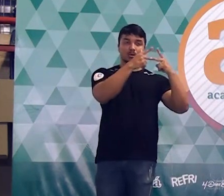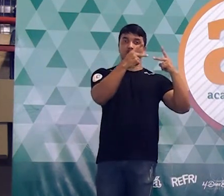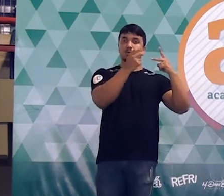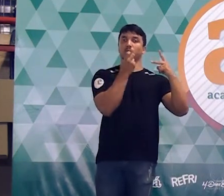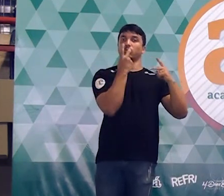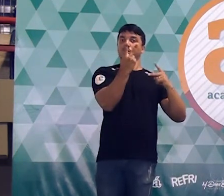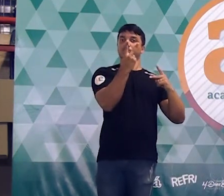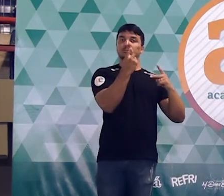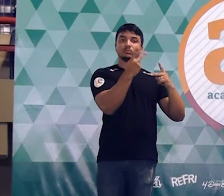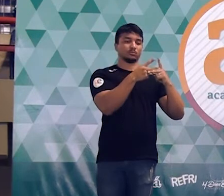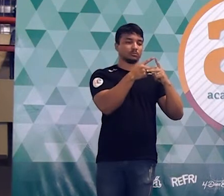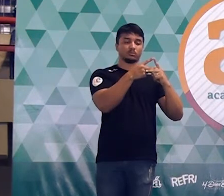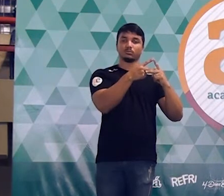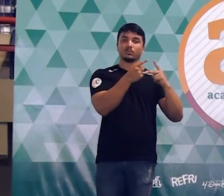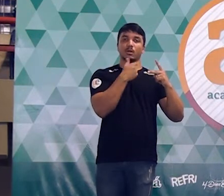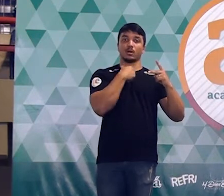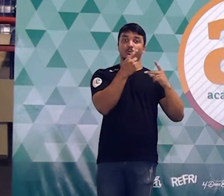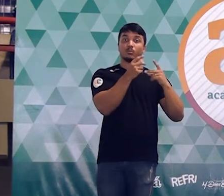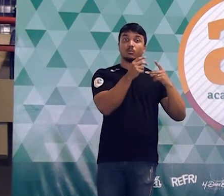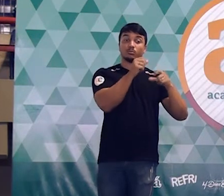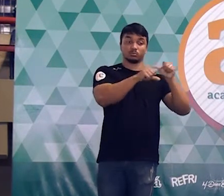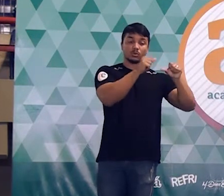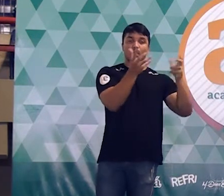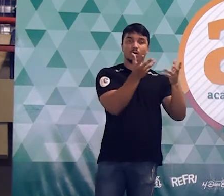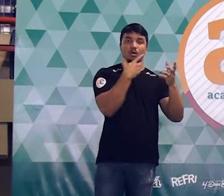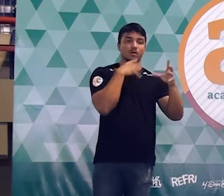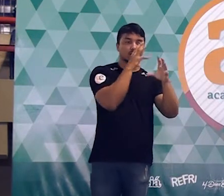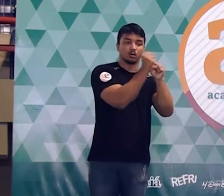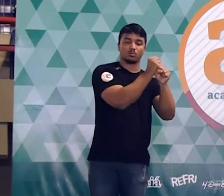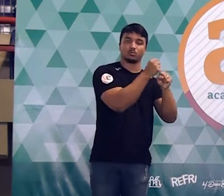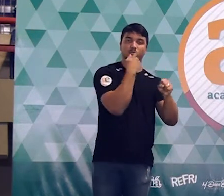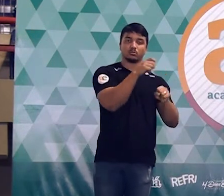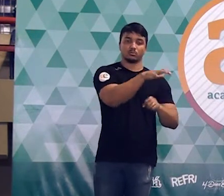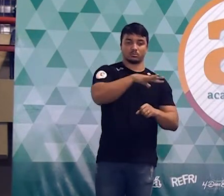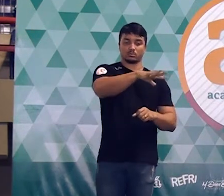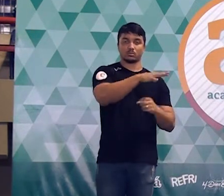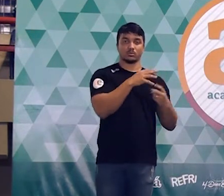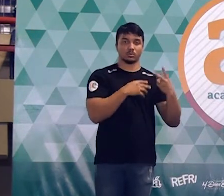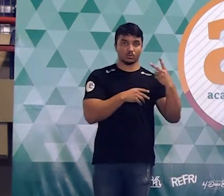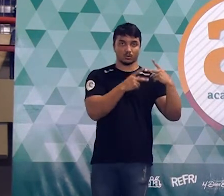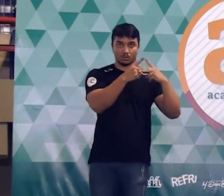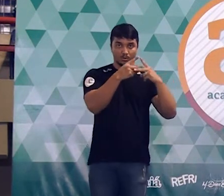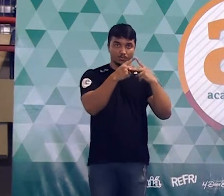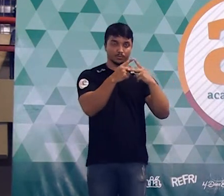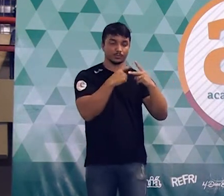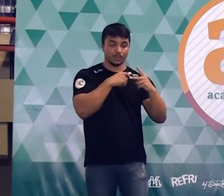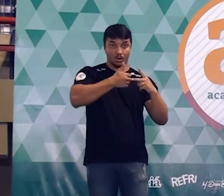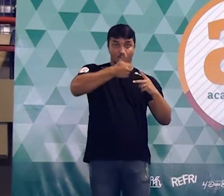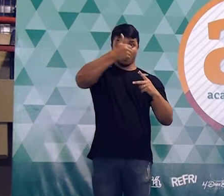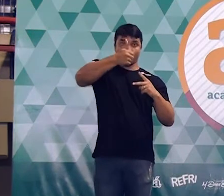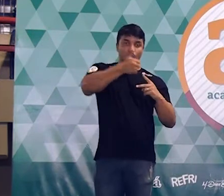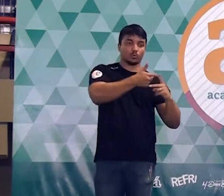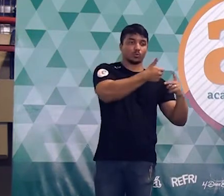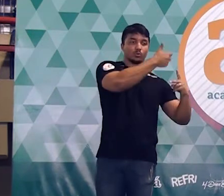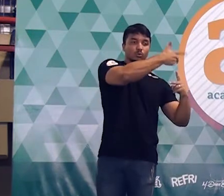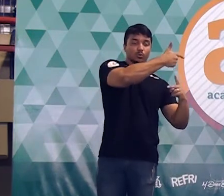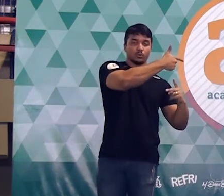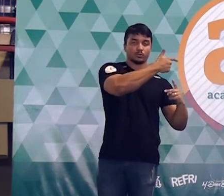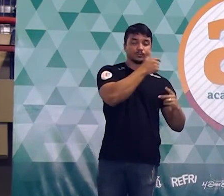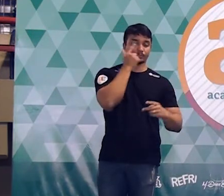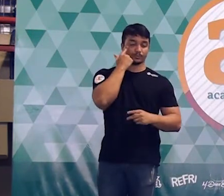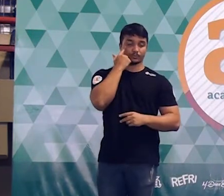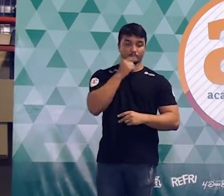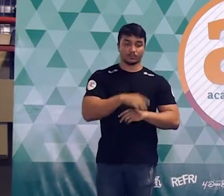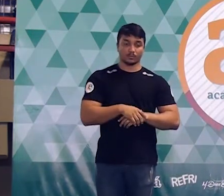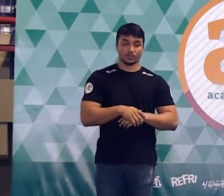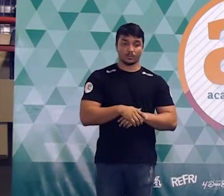dividi a figura em dois triângulos. Então agora eu vou fazer o cálculo da área desses dois triângulos. O triângulo 1 e o triângulo 2. Muito bem, para